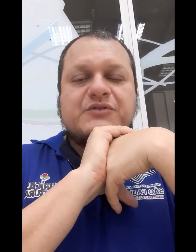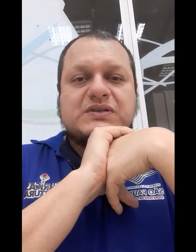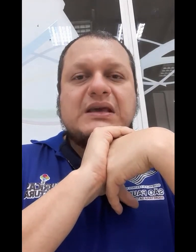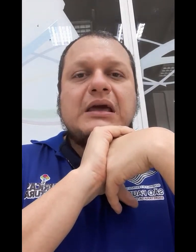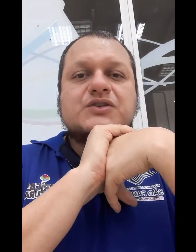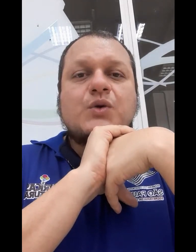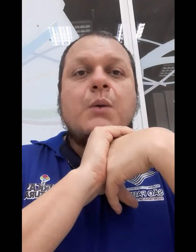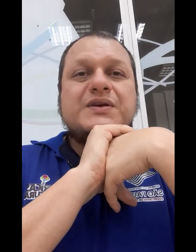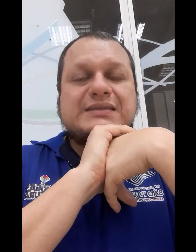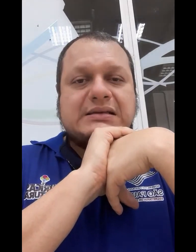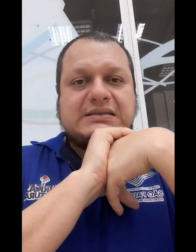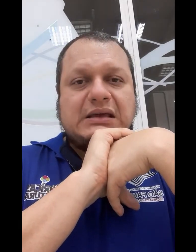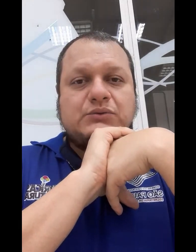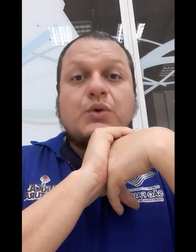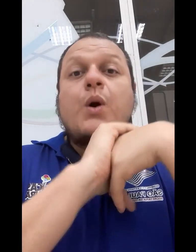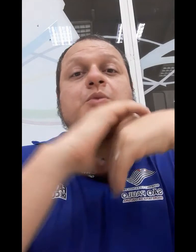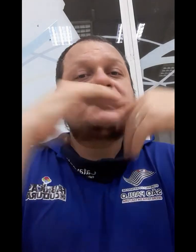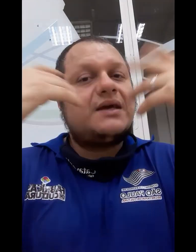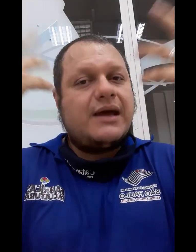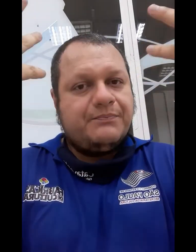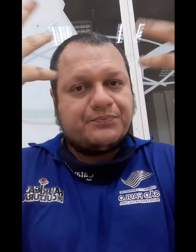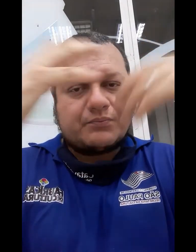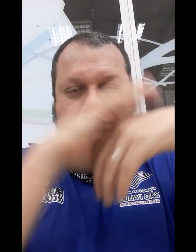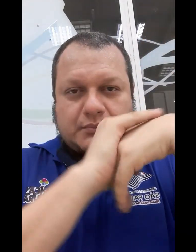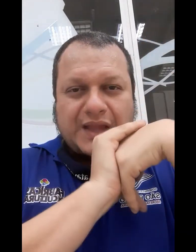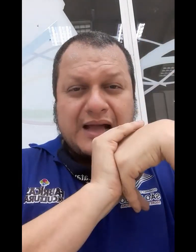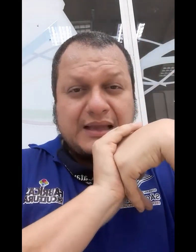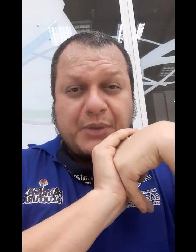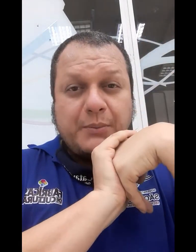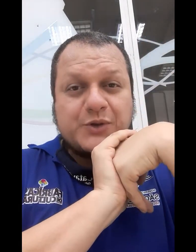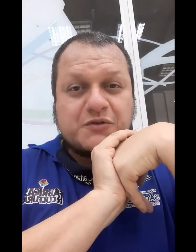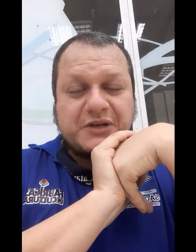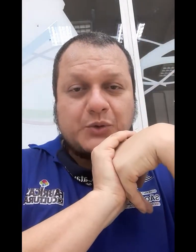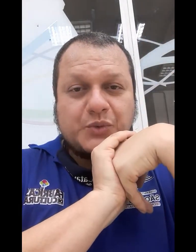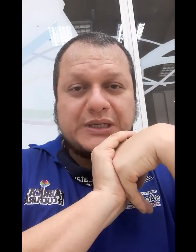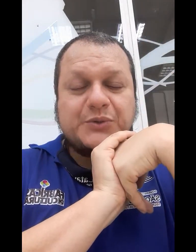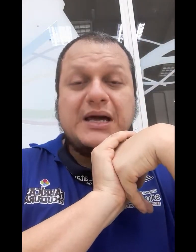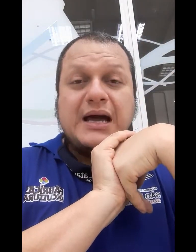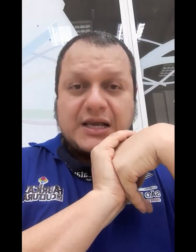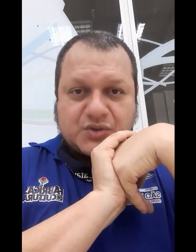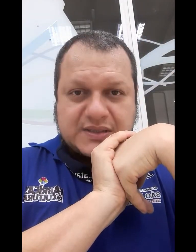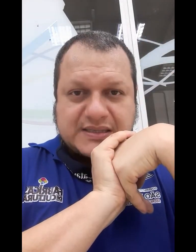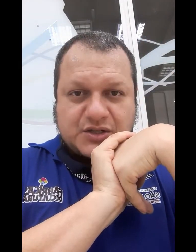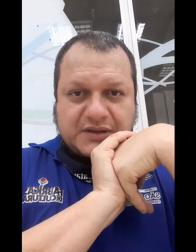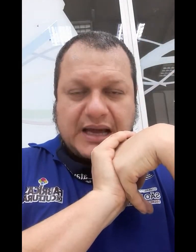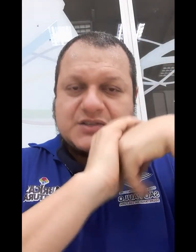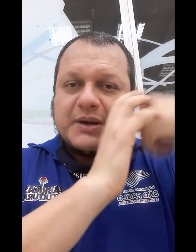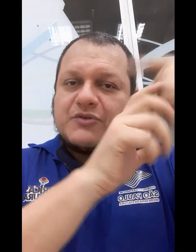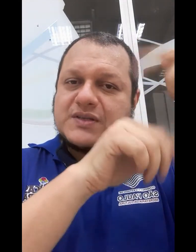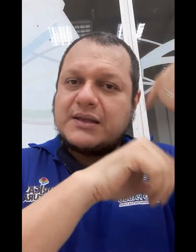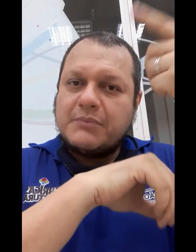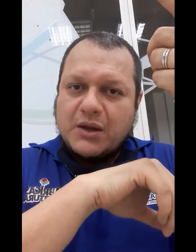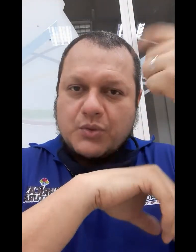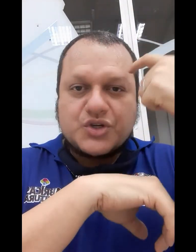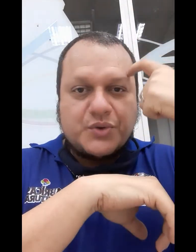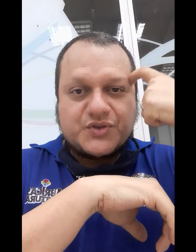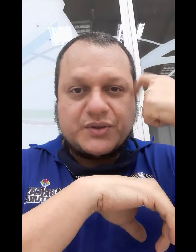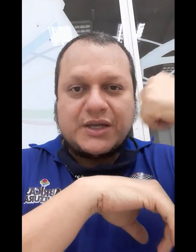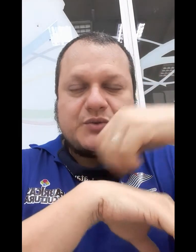vocês como está sendo, como será, até pelo menos o final do ano, as nossas atividades, para que você também continue estudando